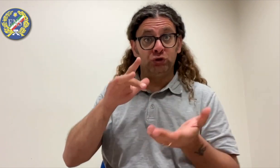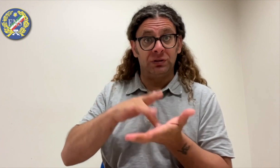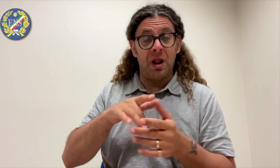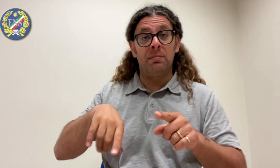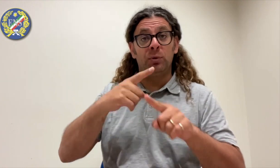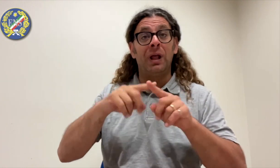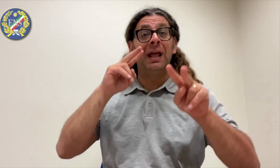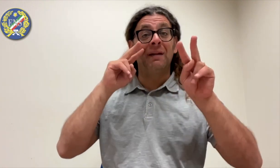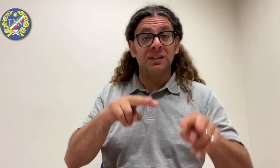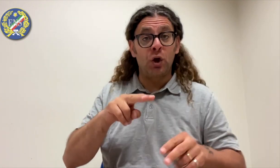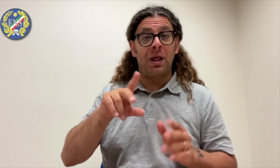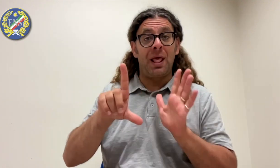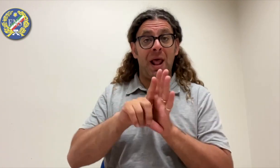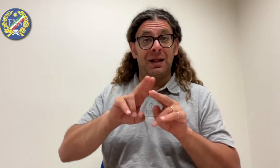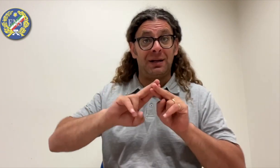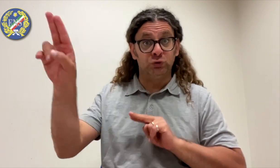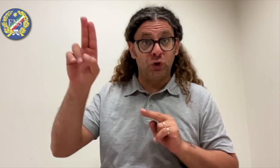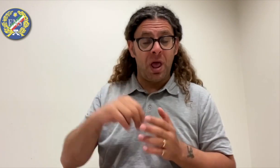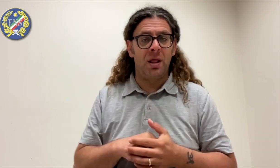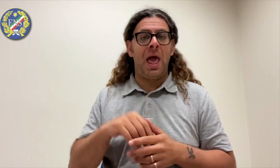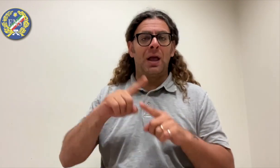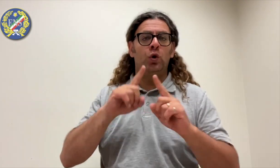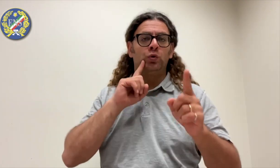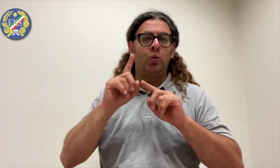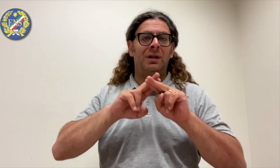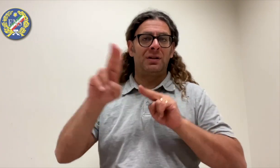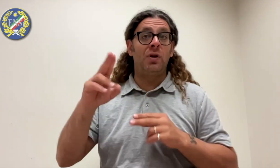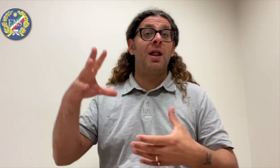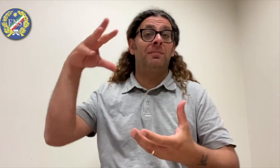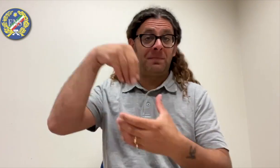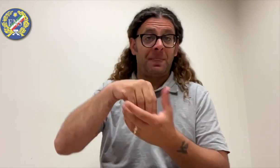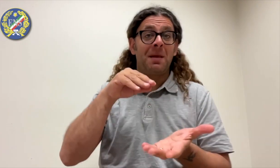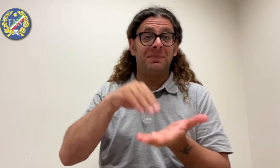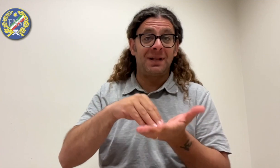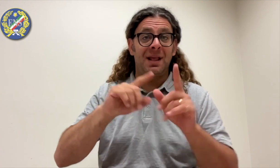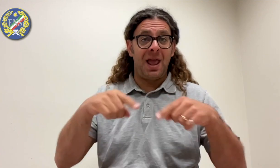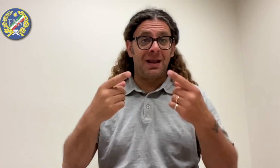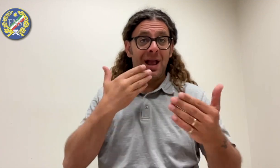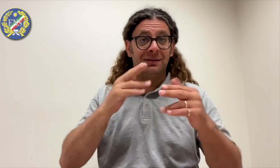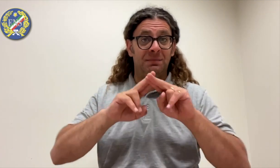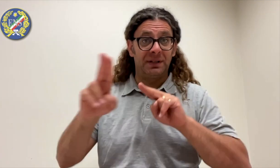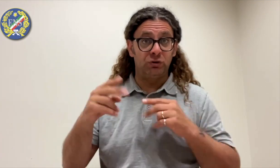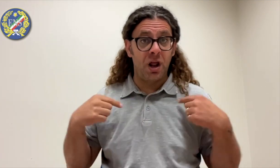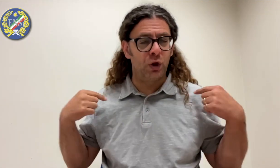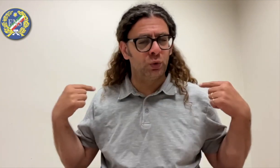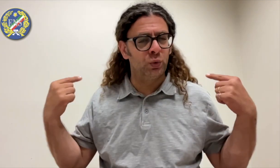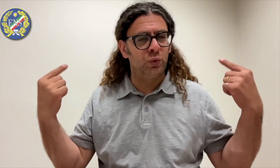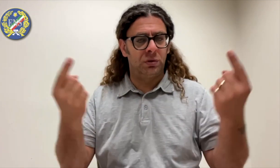possibile grazie anche all'attività svolta dall'Organo Centrale di Controllo, dal Revisore Legale dei Conti e dallo studio di